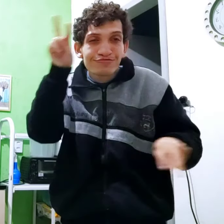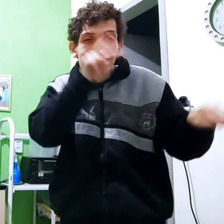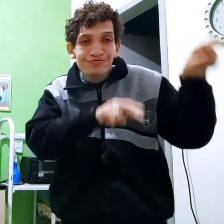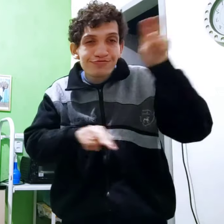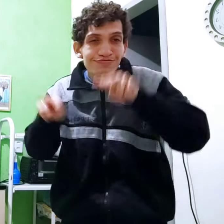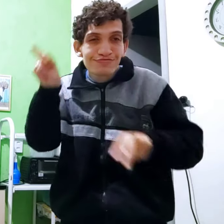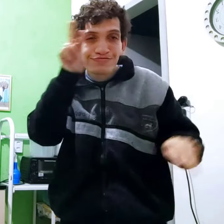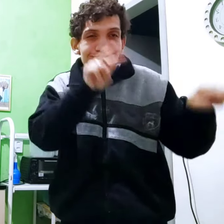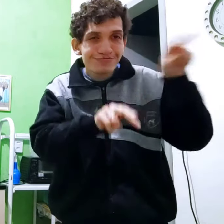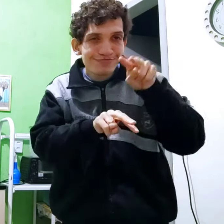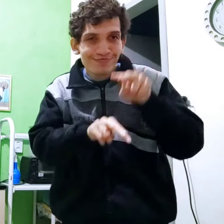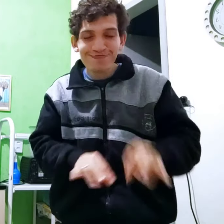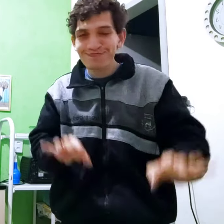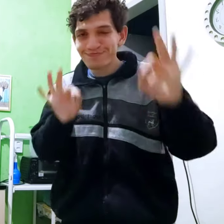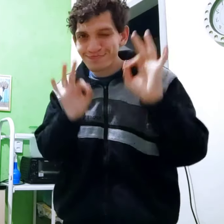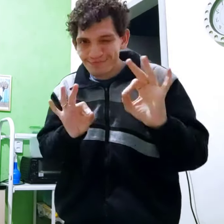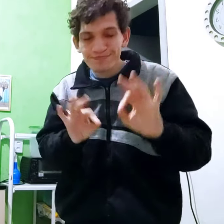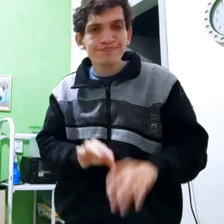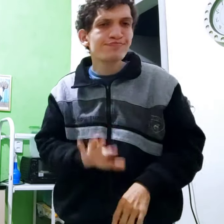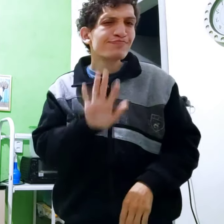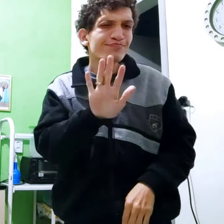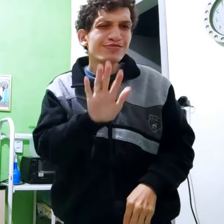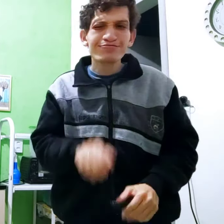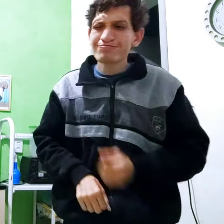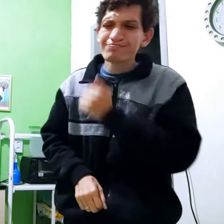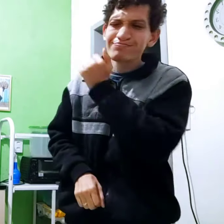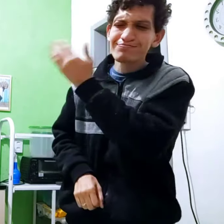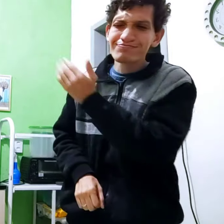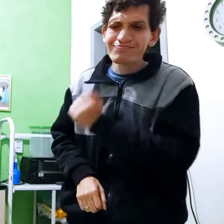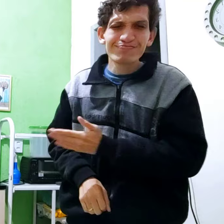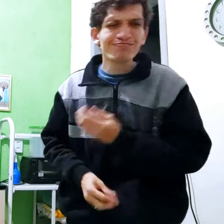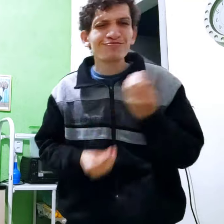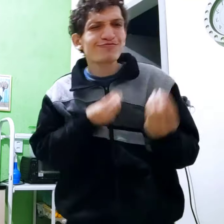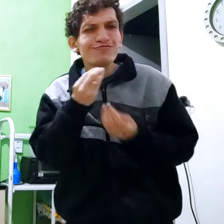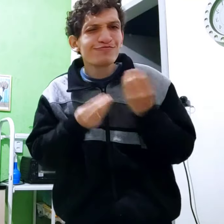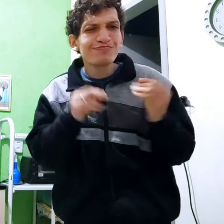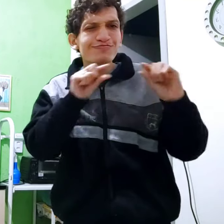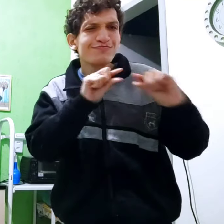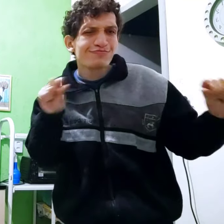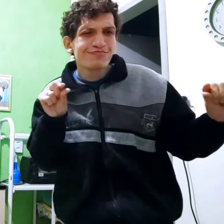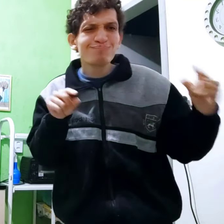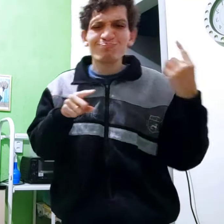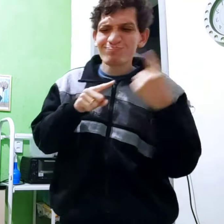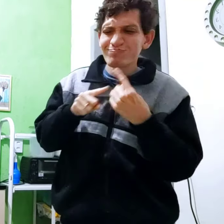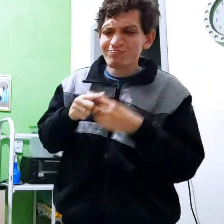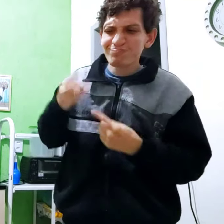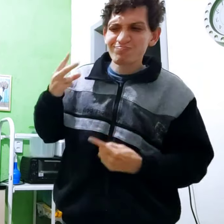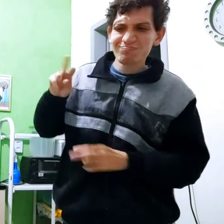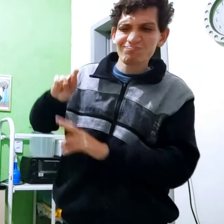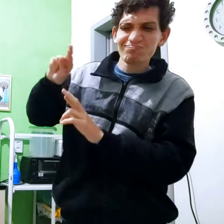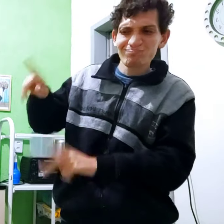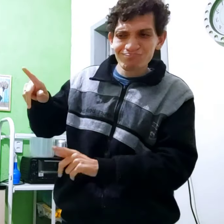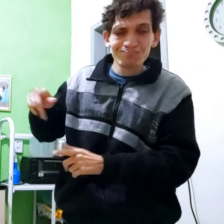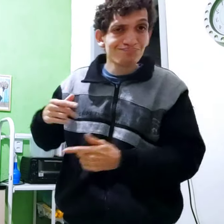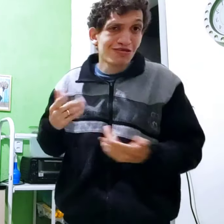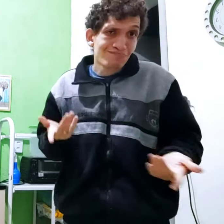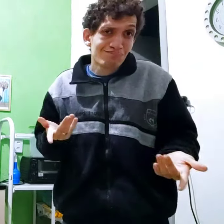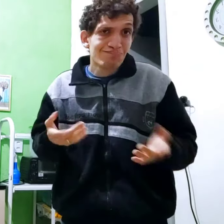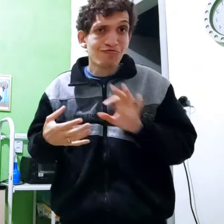segundo Assim Né? Mas, esses dois Como a frase Por que esses dois